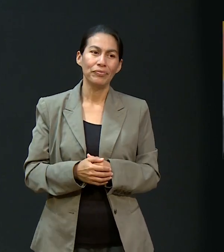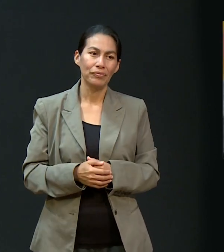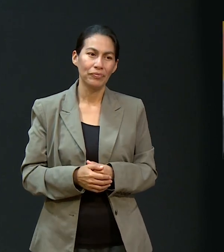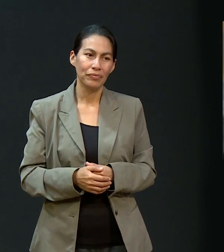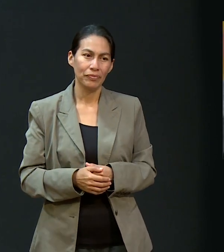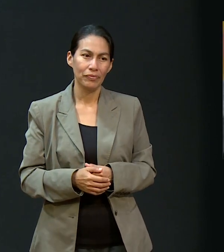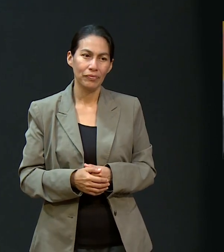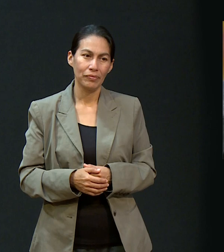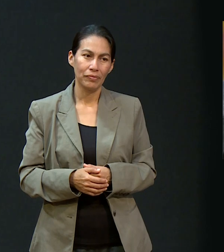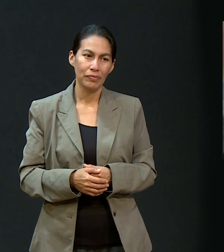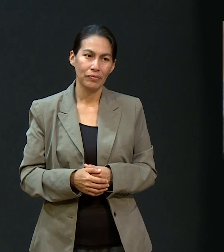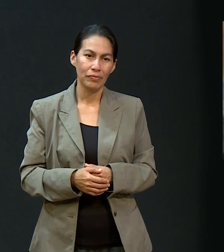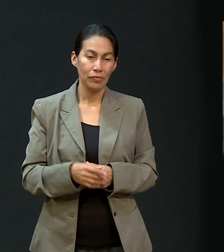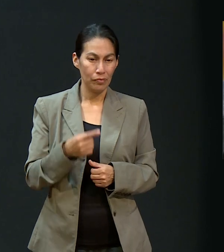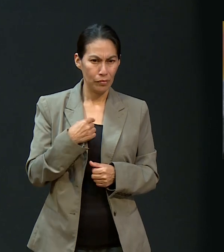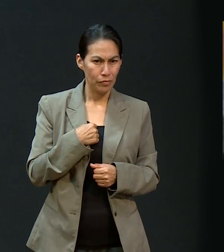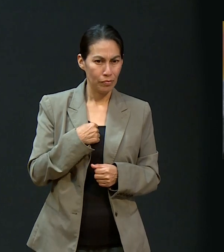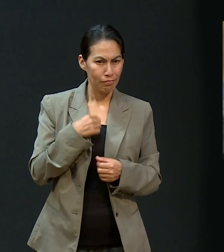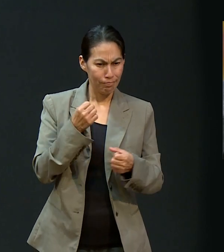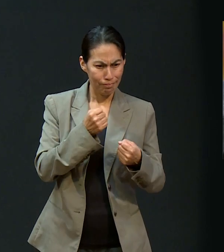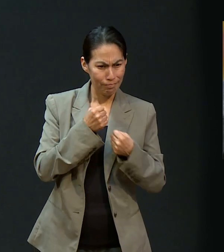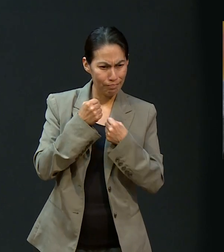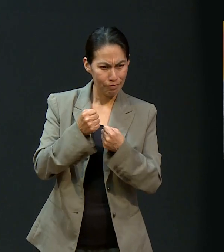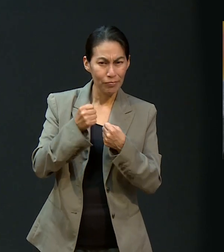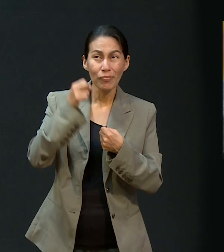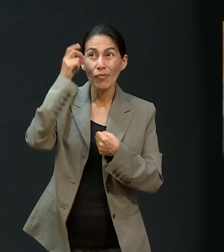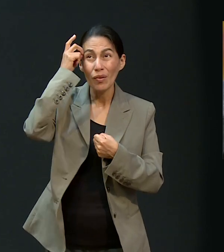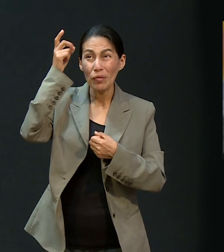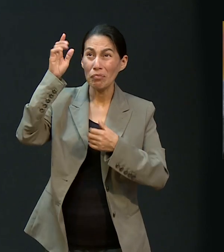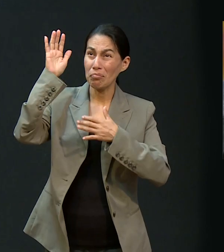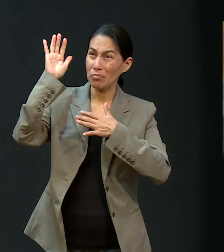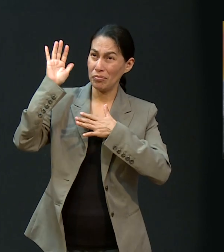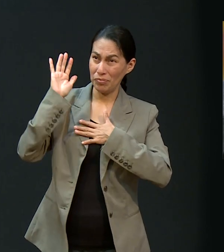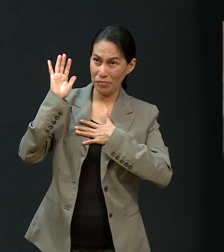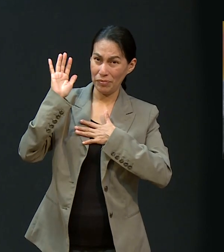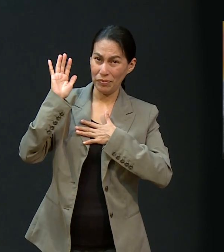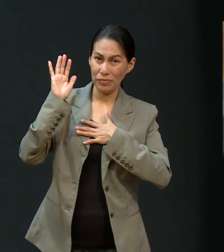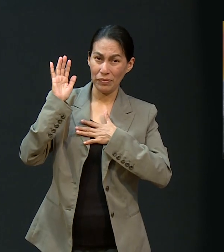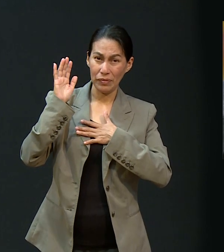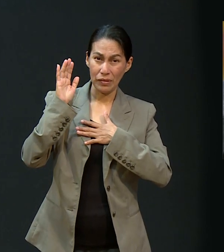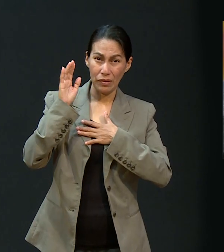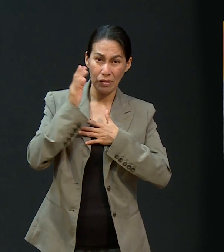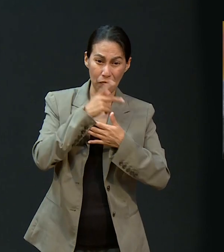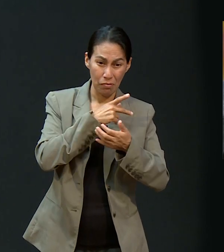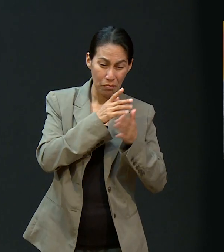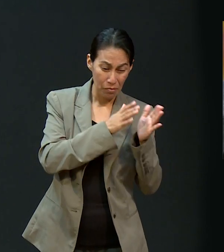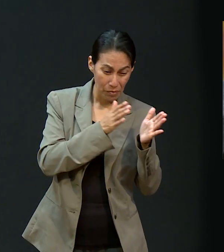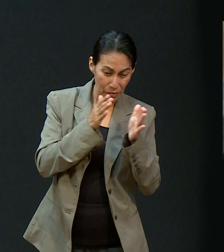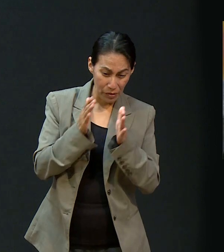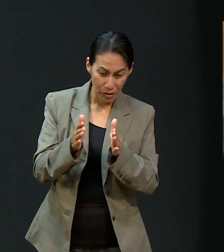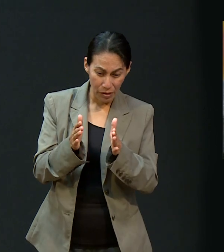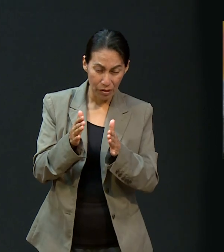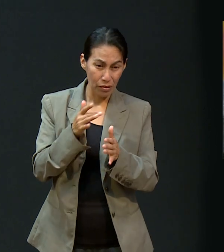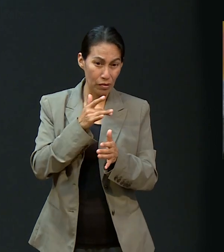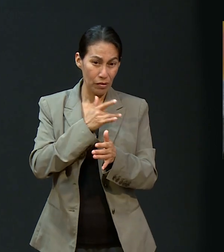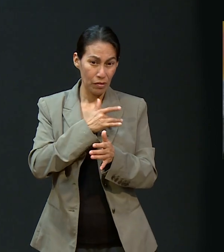Este año comprobé que Dios no se olvida de los planes y las promesas, los anhelos de nuestro